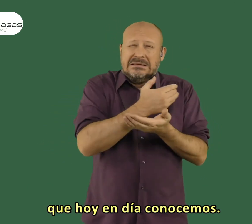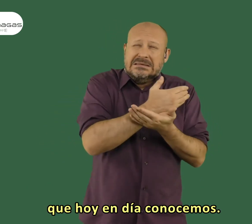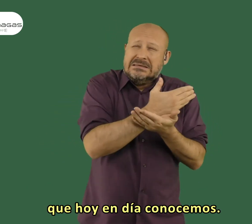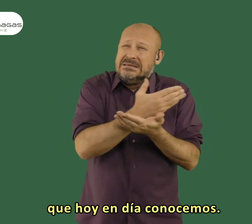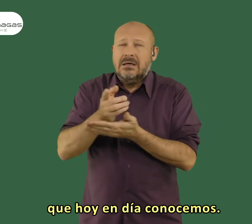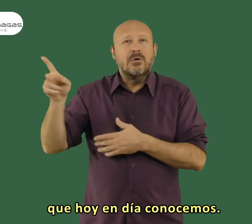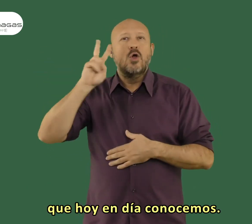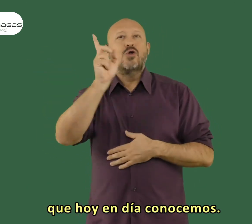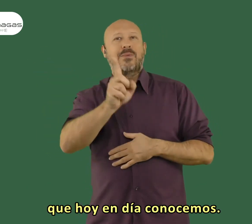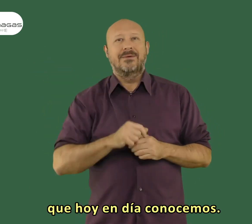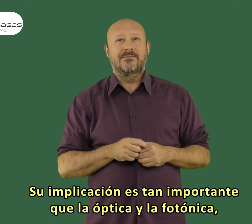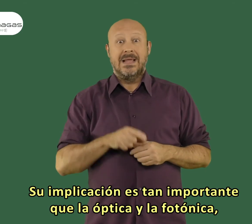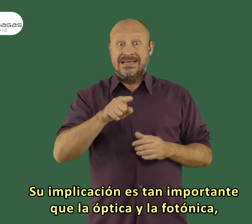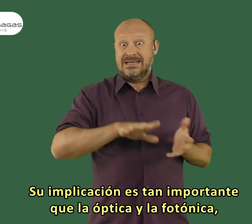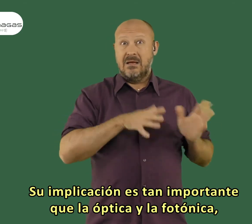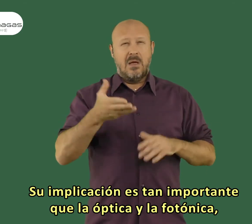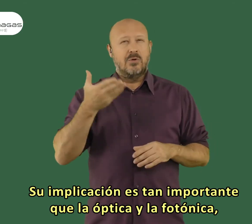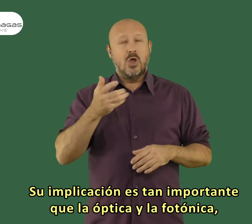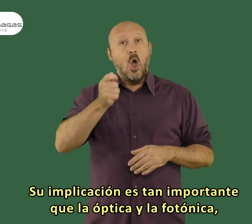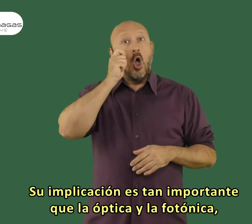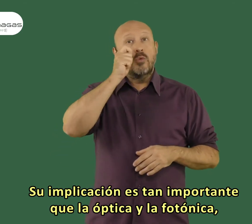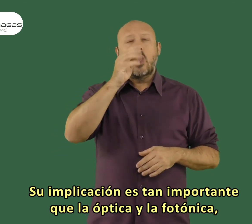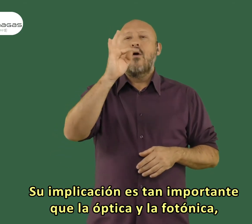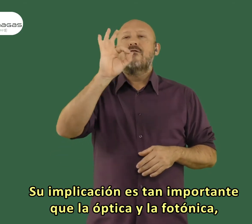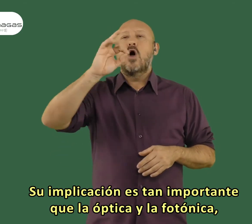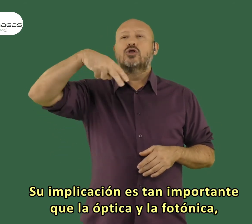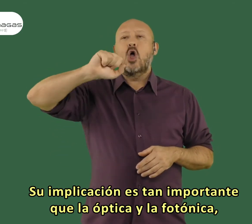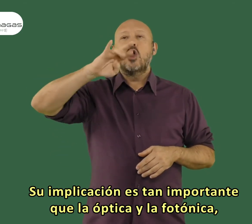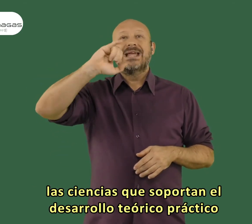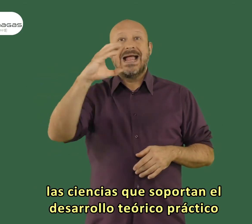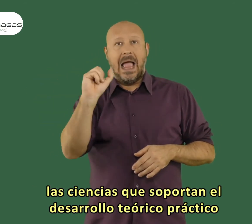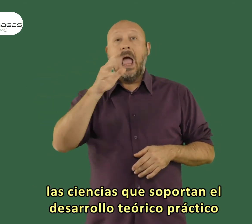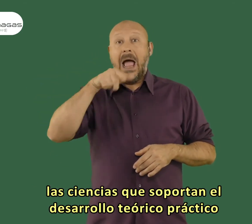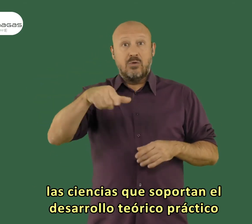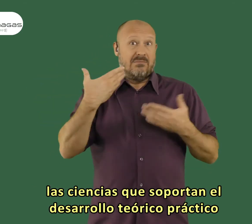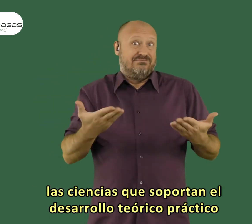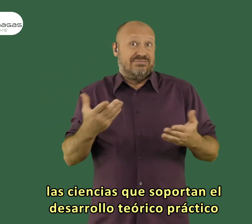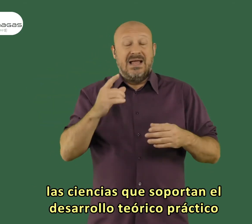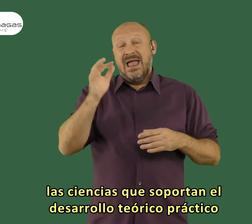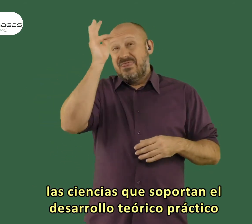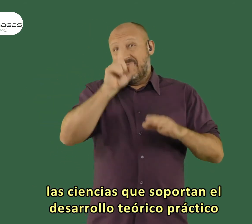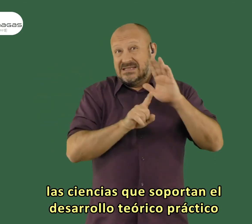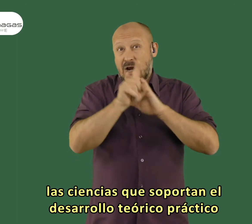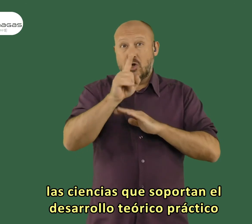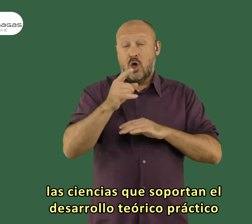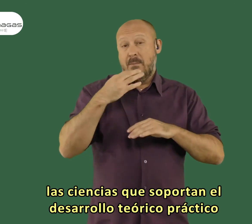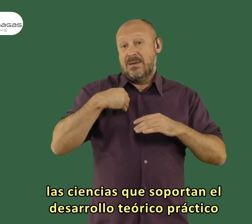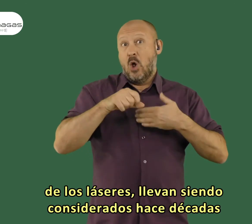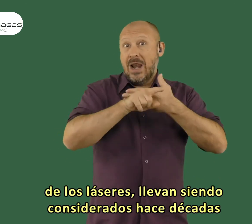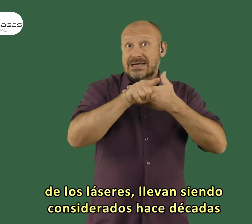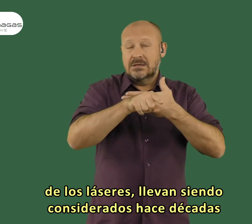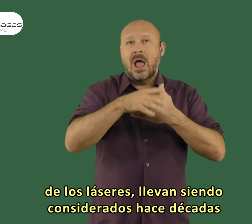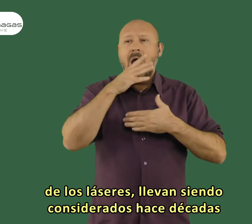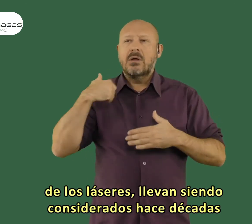técnicas que hoy en día conocemos. Su implicación es tan importante que la óptica y la fotónica, las ciencias que soportan el desarrollo teórico